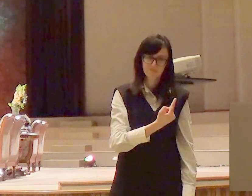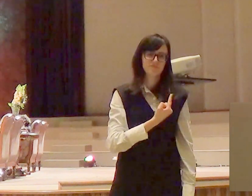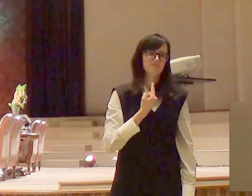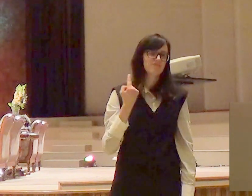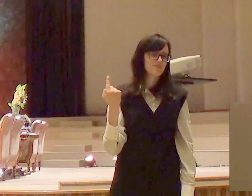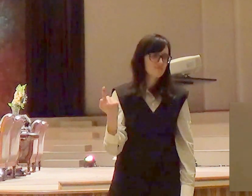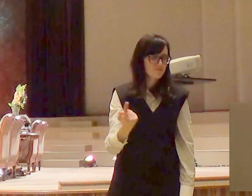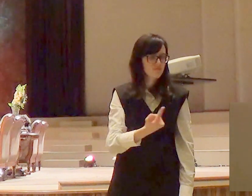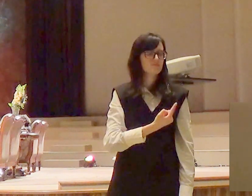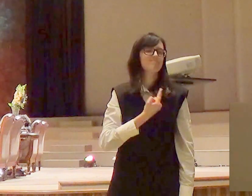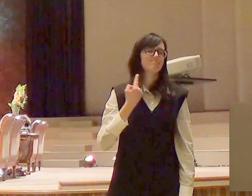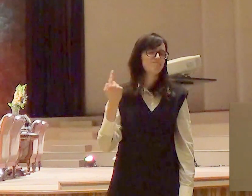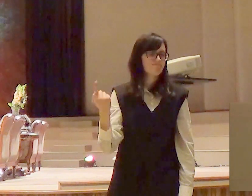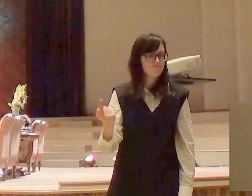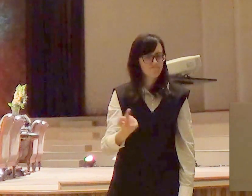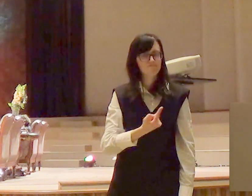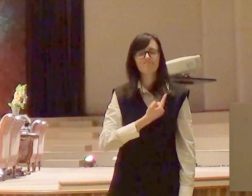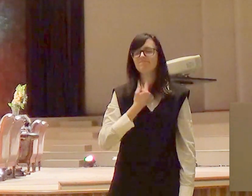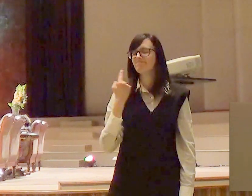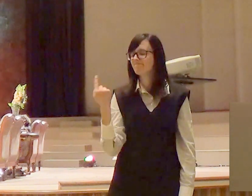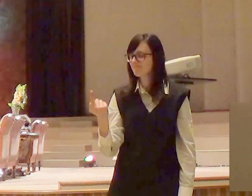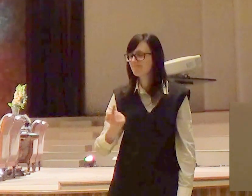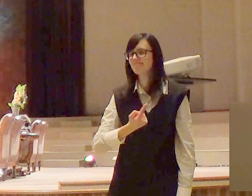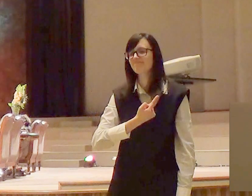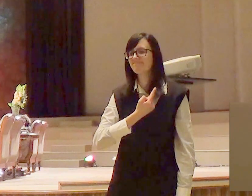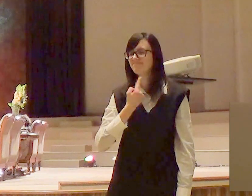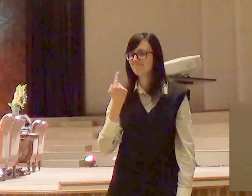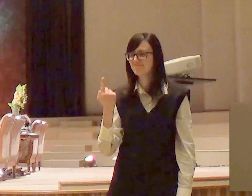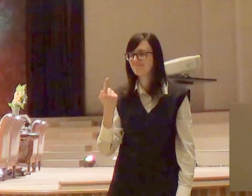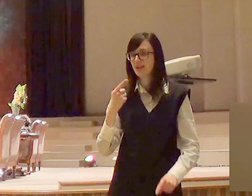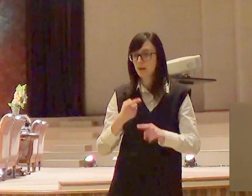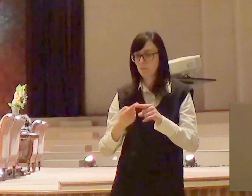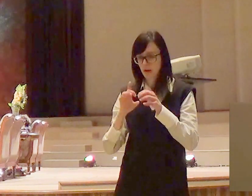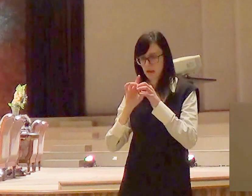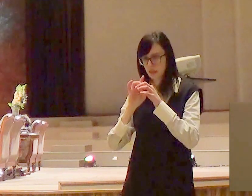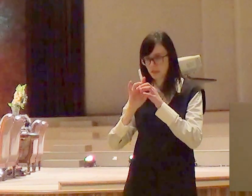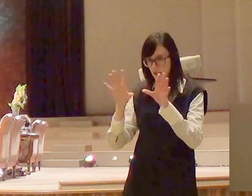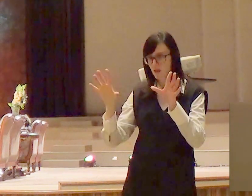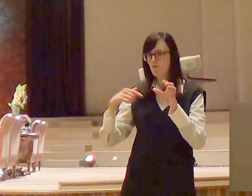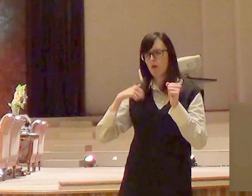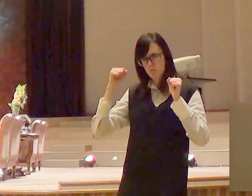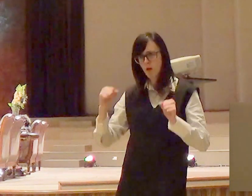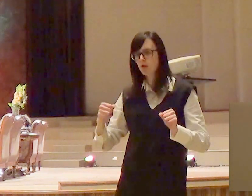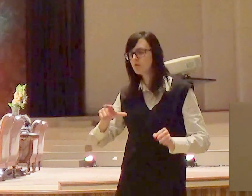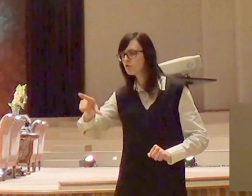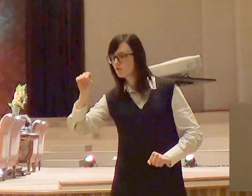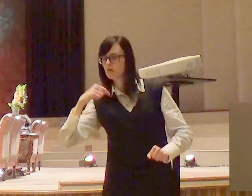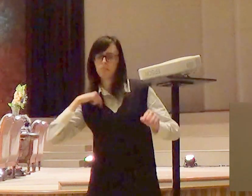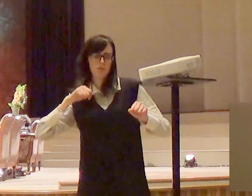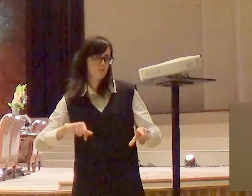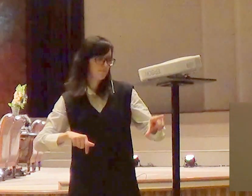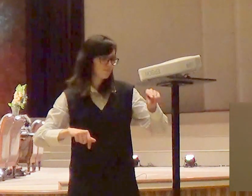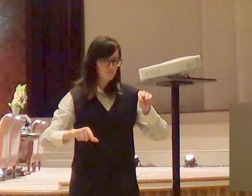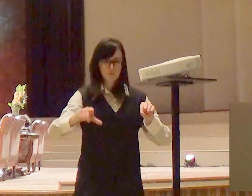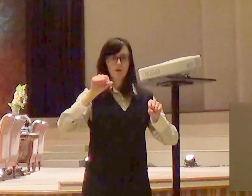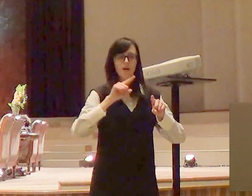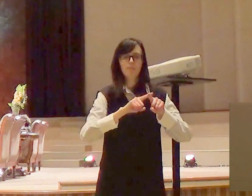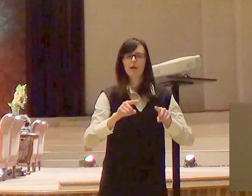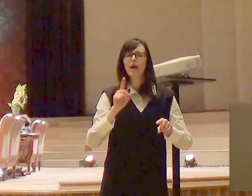porque queridos liberdade envolve uma responsabilidade de construir um mundo melhor e as vezes a gente